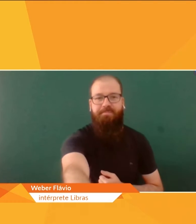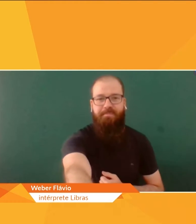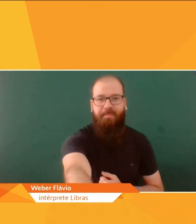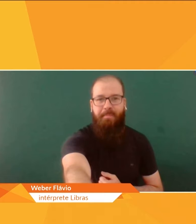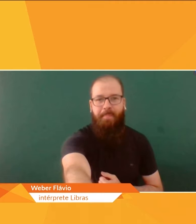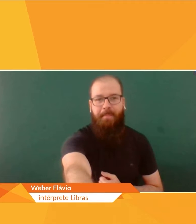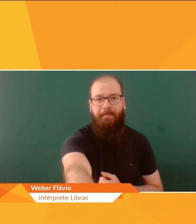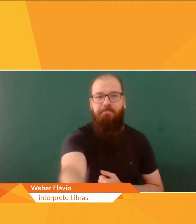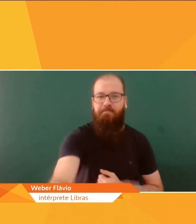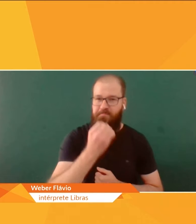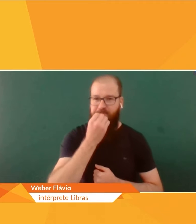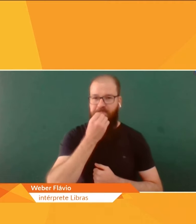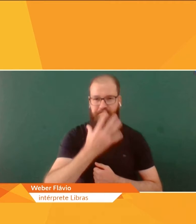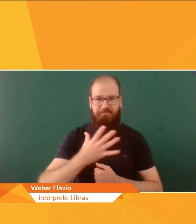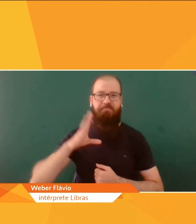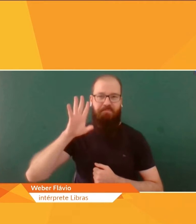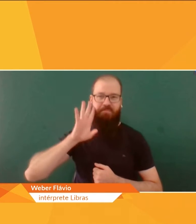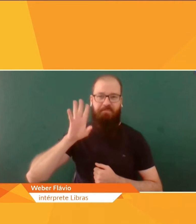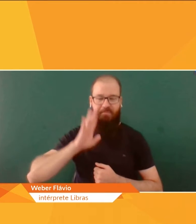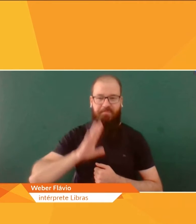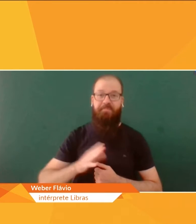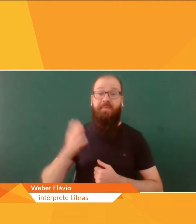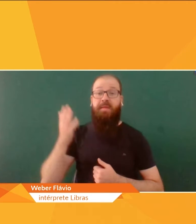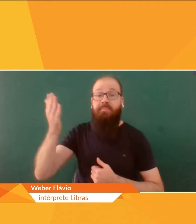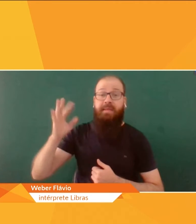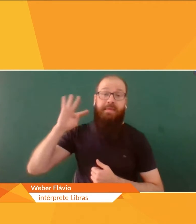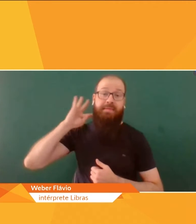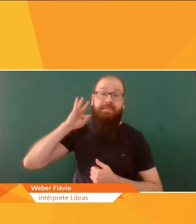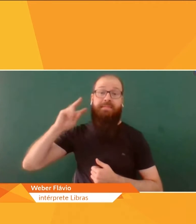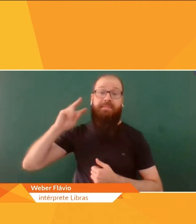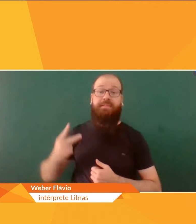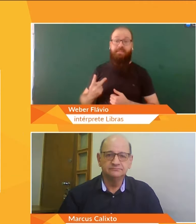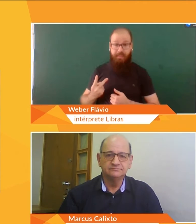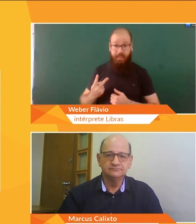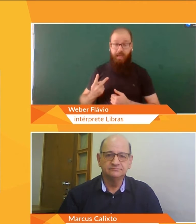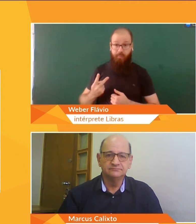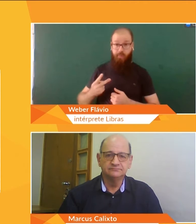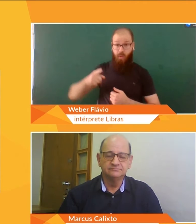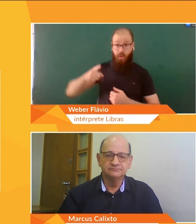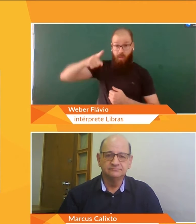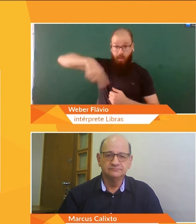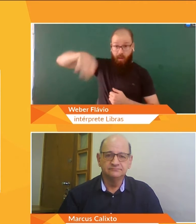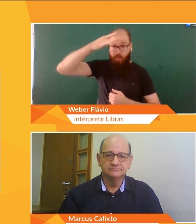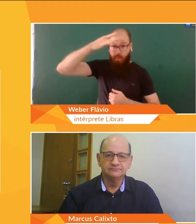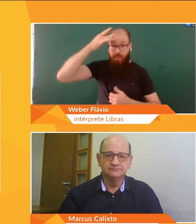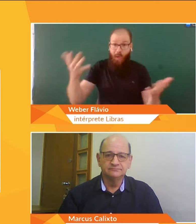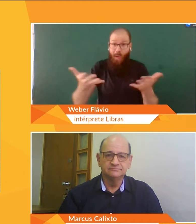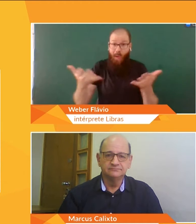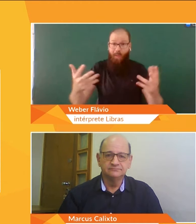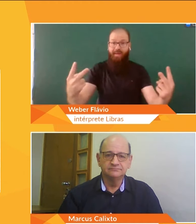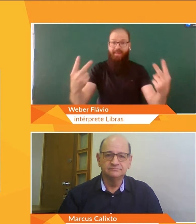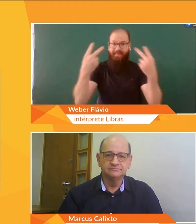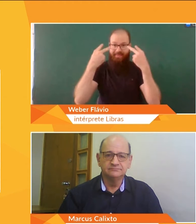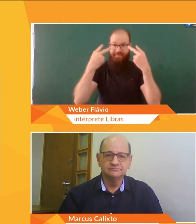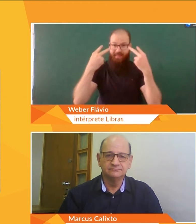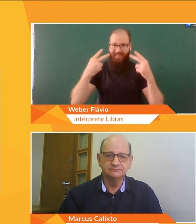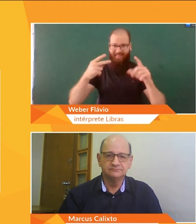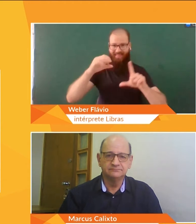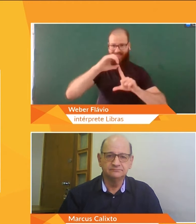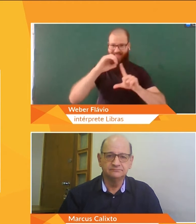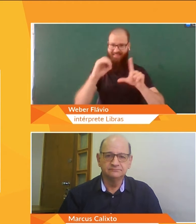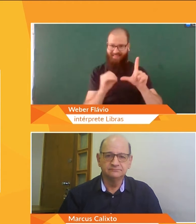Muito bacana. E, Tiago, para quem está nos assistindo, como pode participar, como faz para se